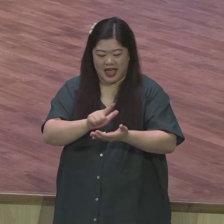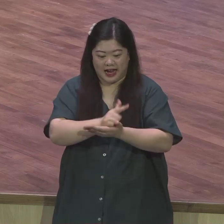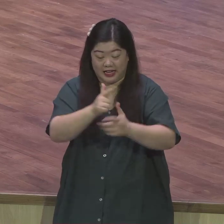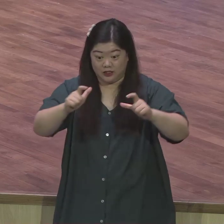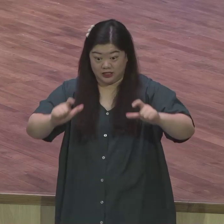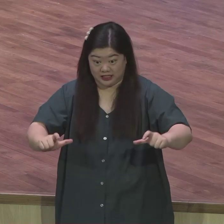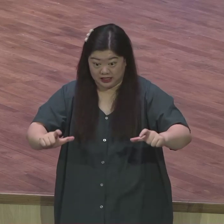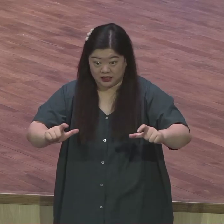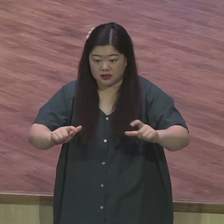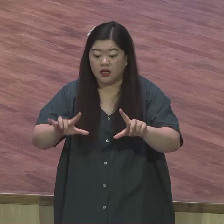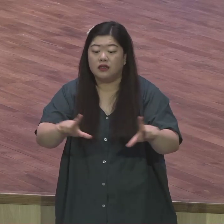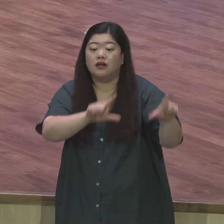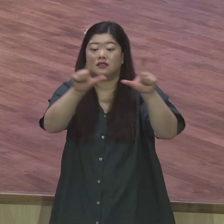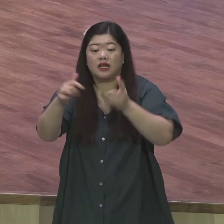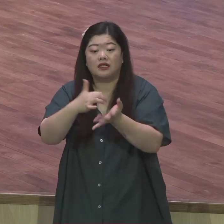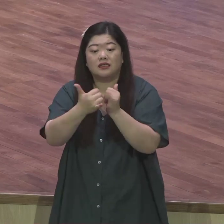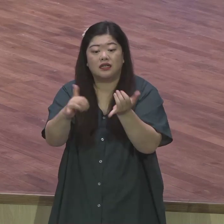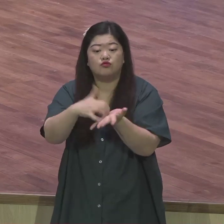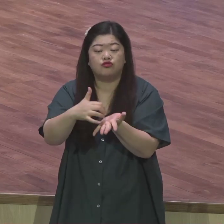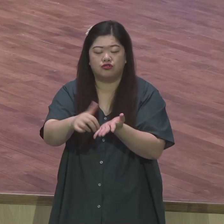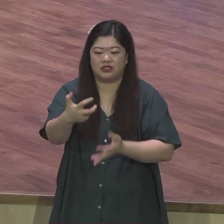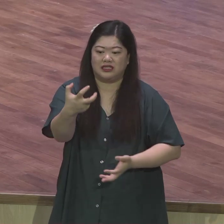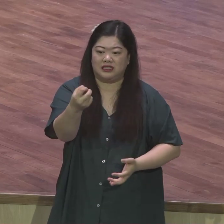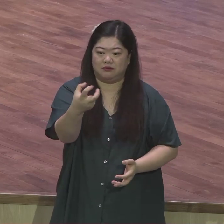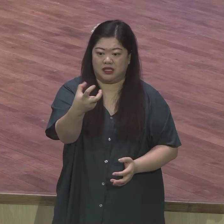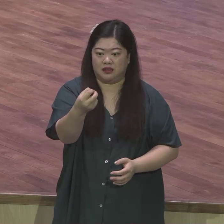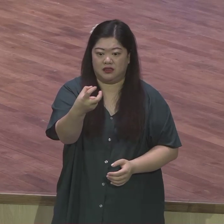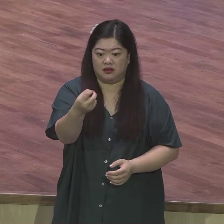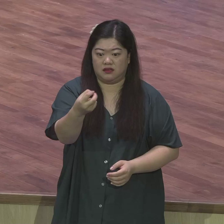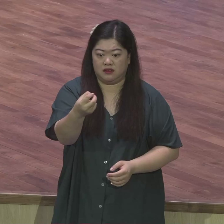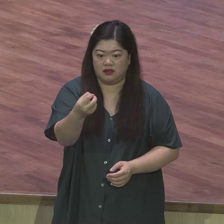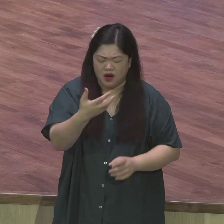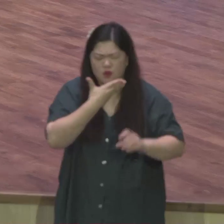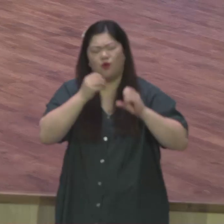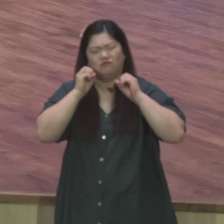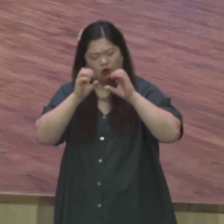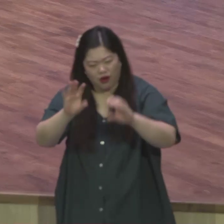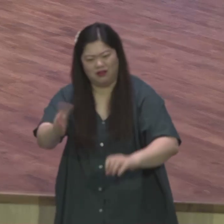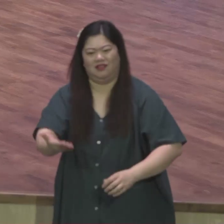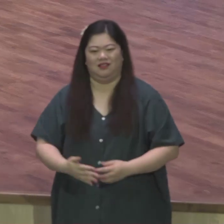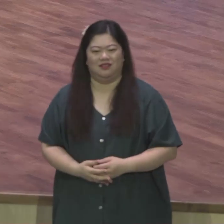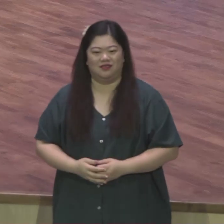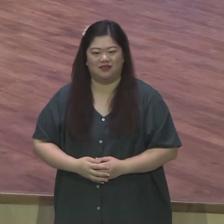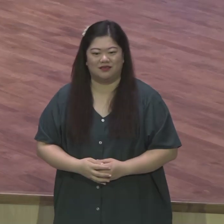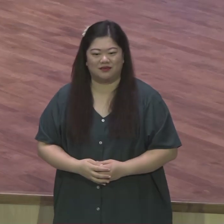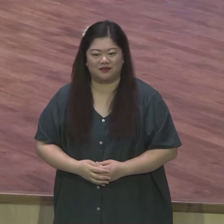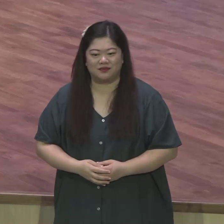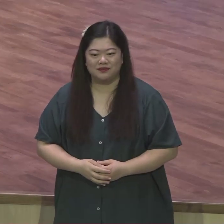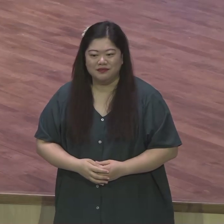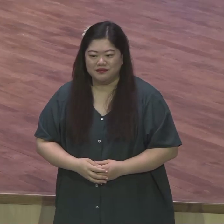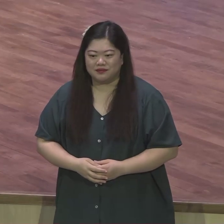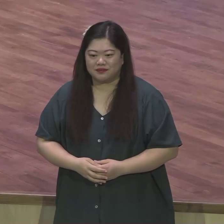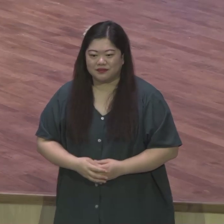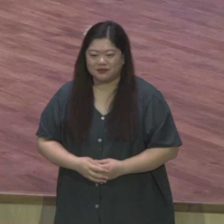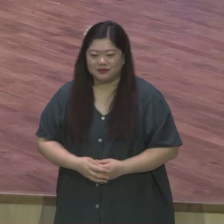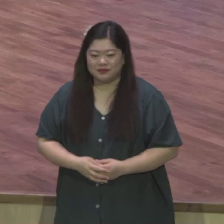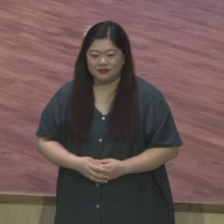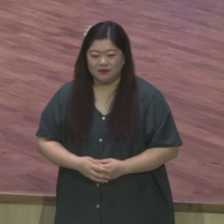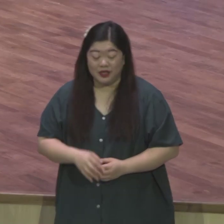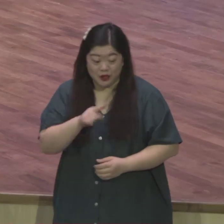용원들에게 누구에게든지 우리는 복음을 전갈 예를 섰다 그래서 청소년 행사도 하는 것이고